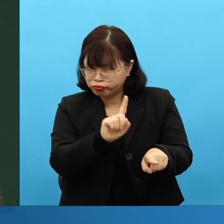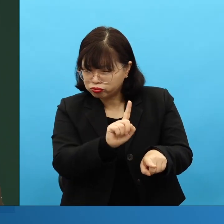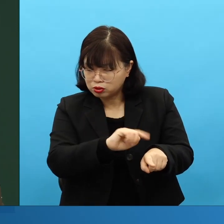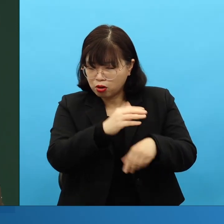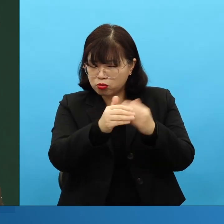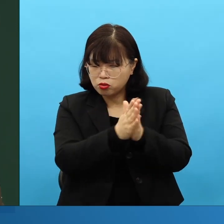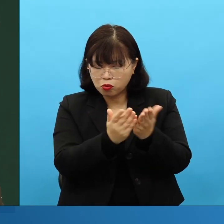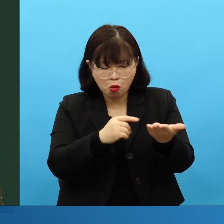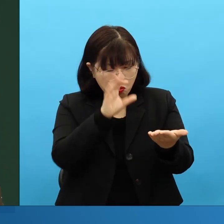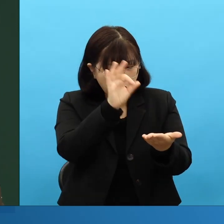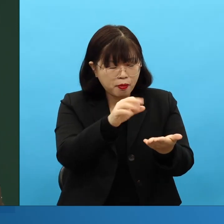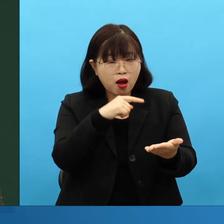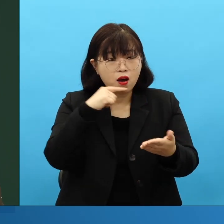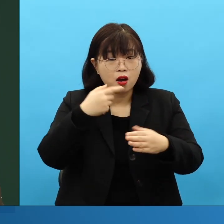중요한 일이죠.